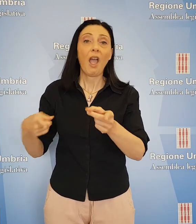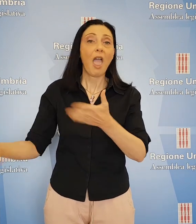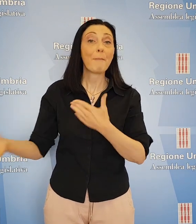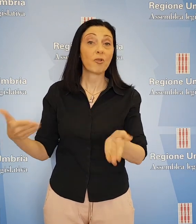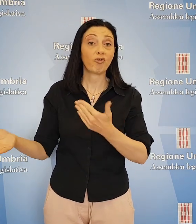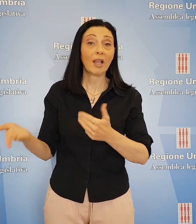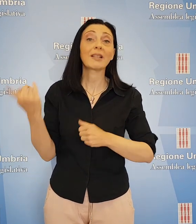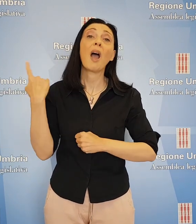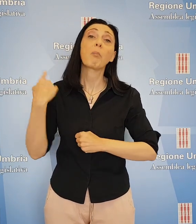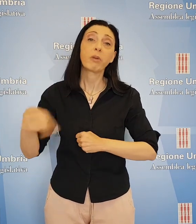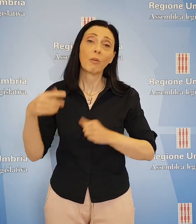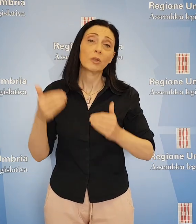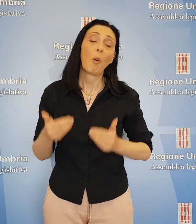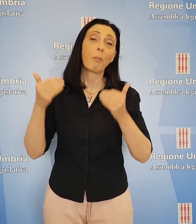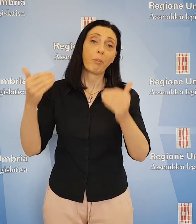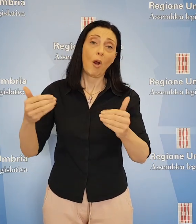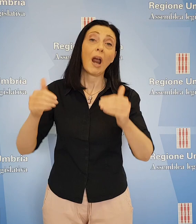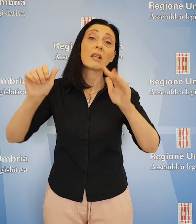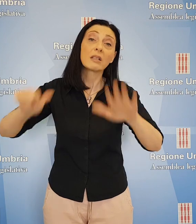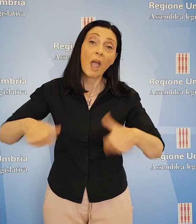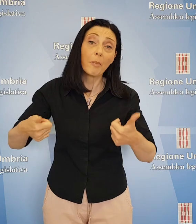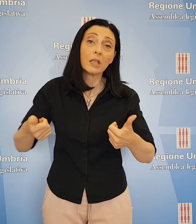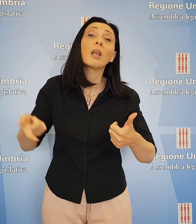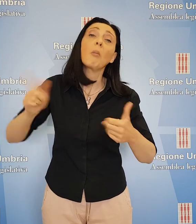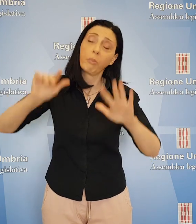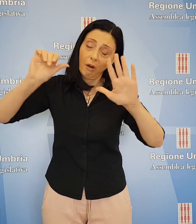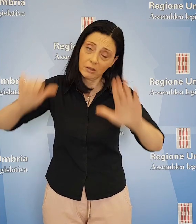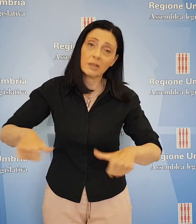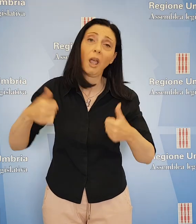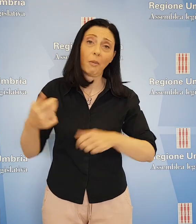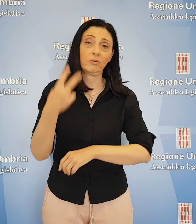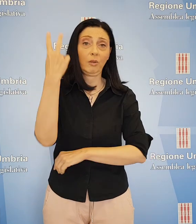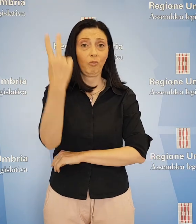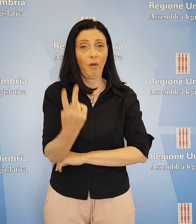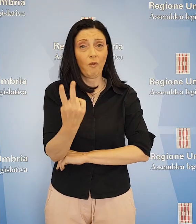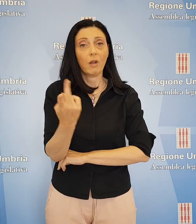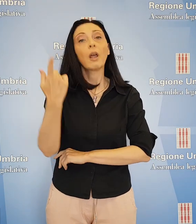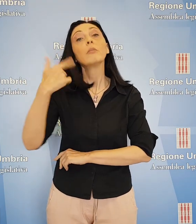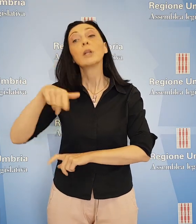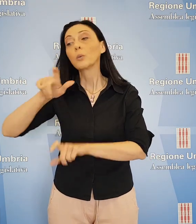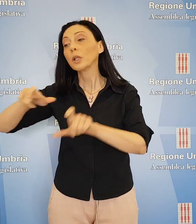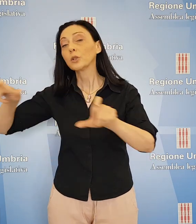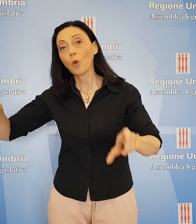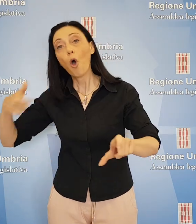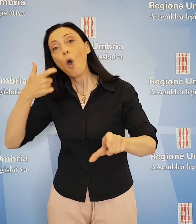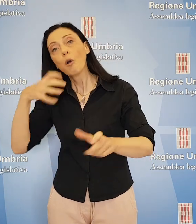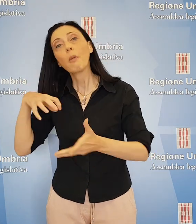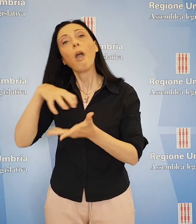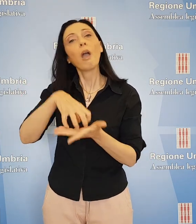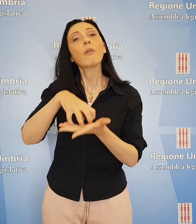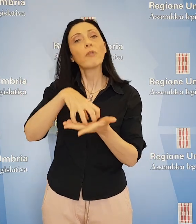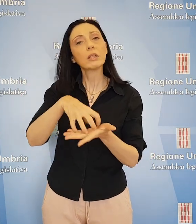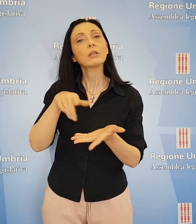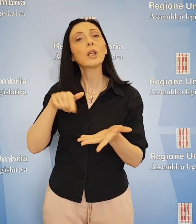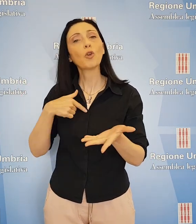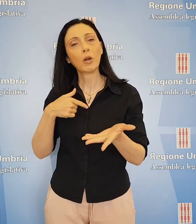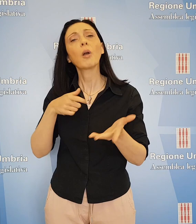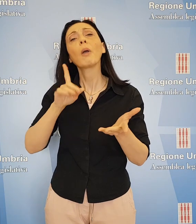si è andati avanti con una proroga di sei mesi poi di altri sei e i soggetti investitori stanno predisponendo una revisione del